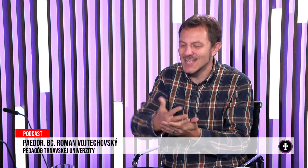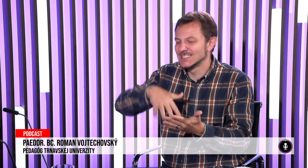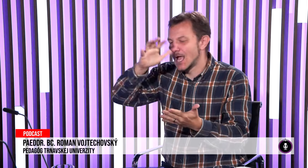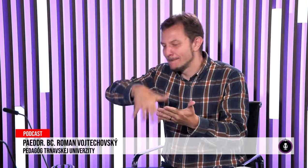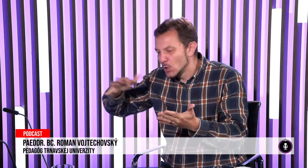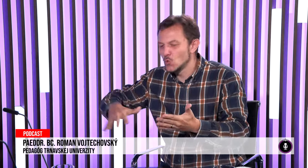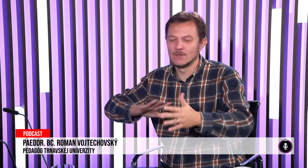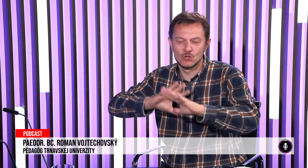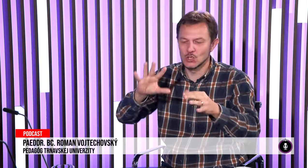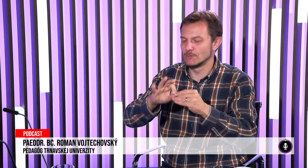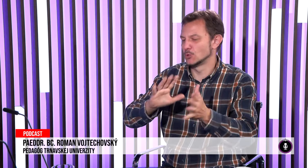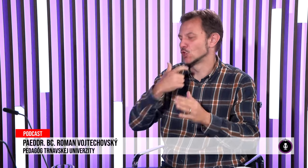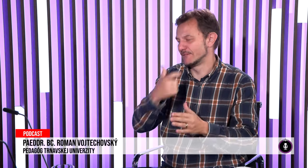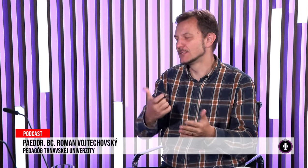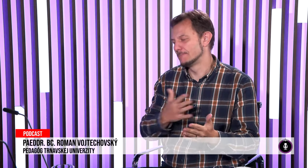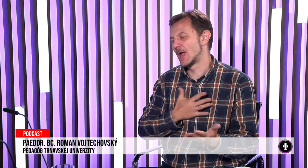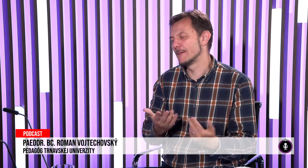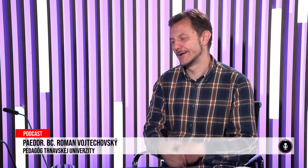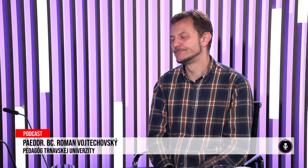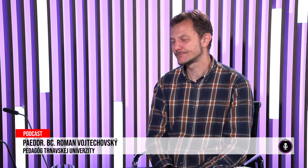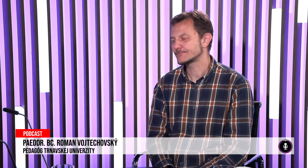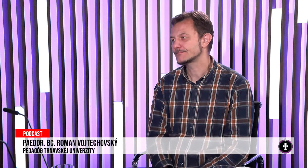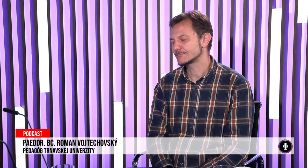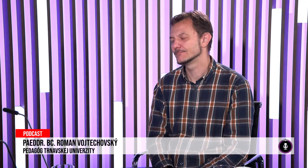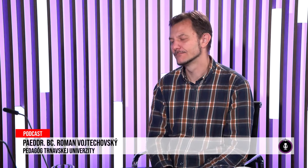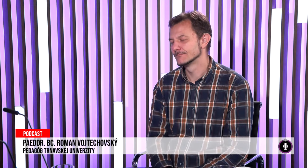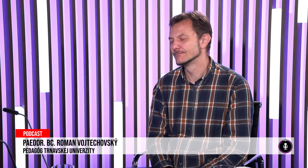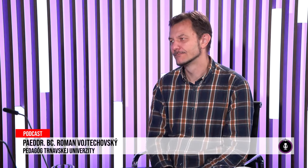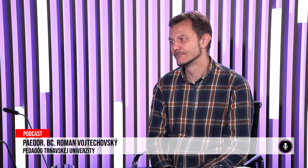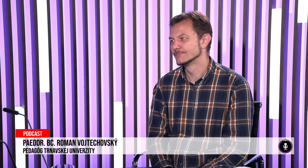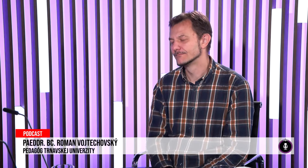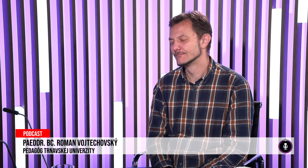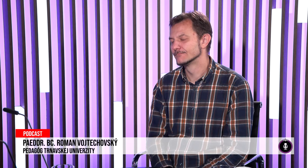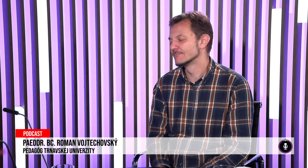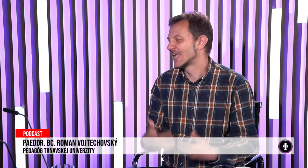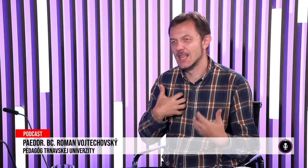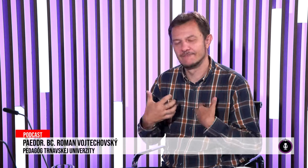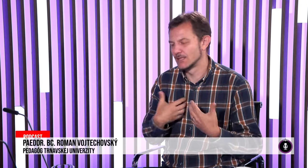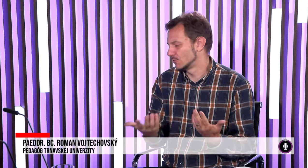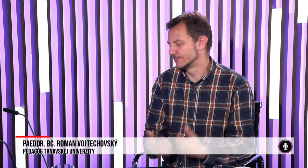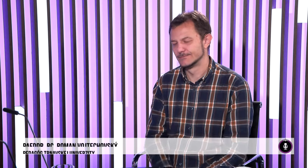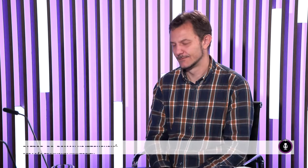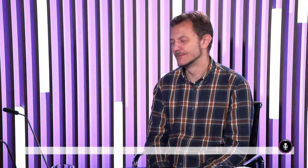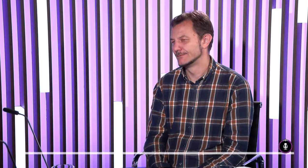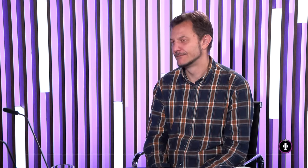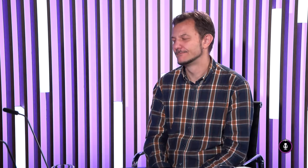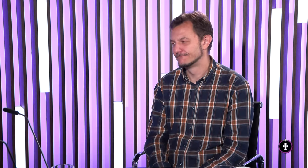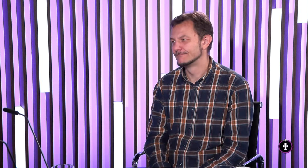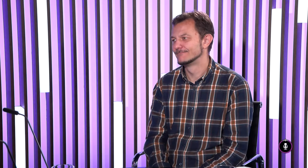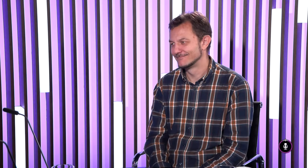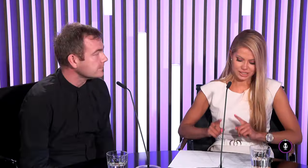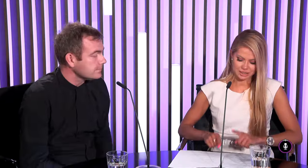typický vlastný poézia všetko máme v slovenskom posunkovom miasku je ten svet veľmi bohatý aj divadlo